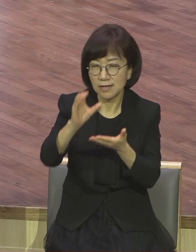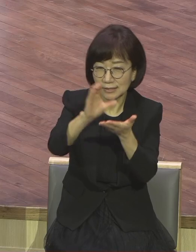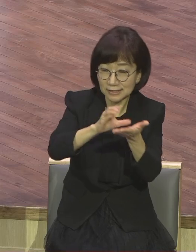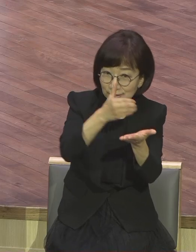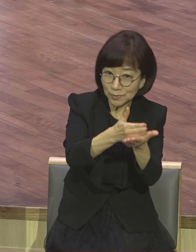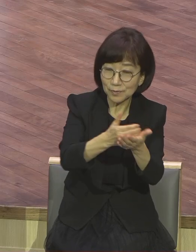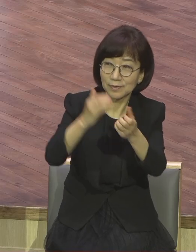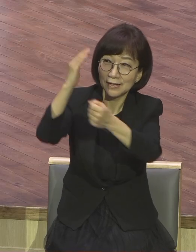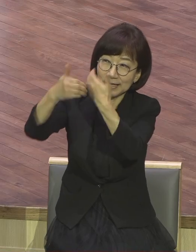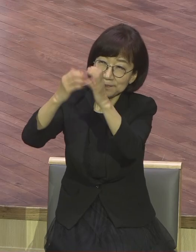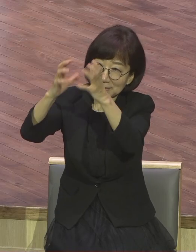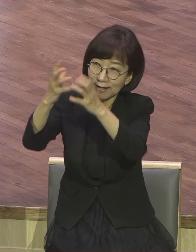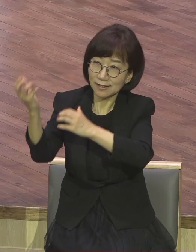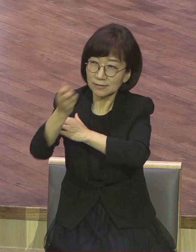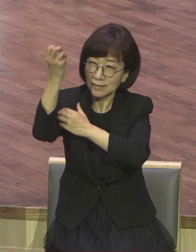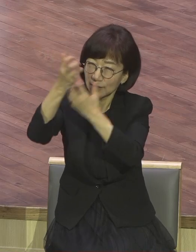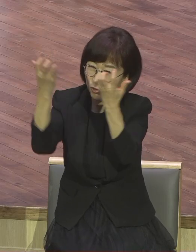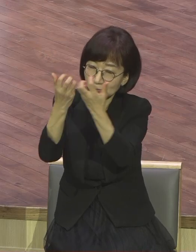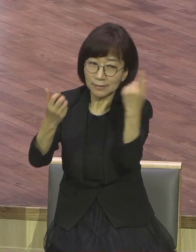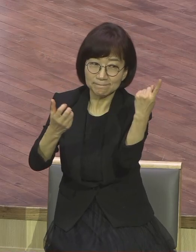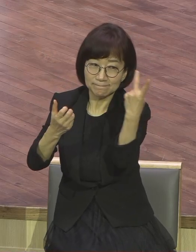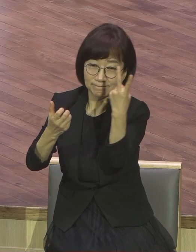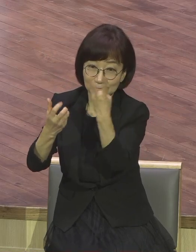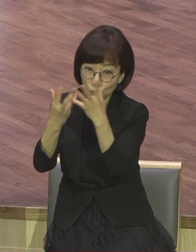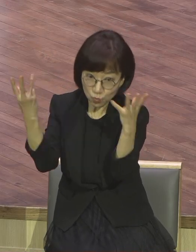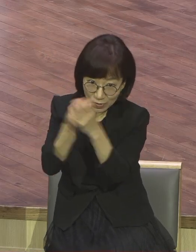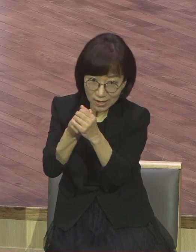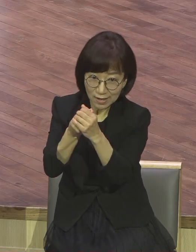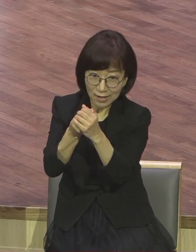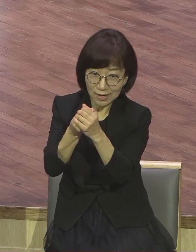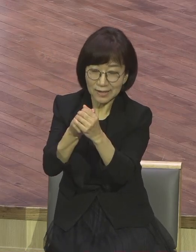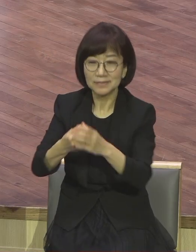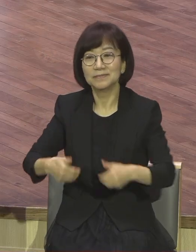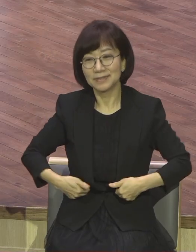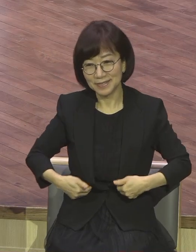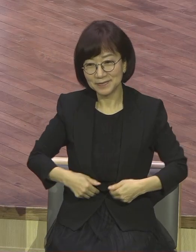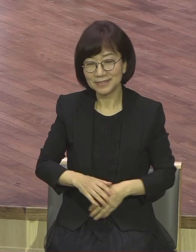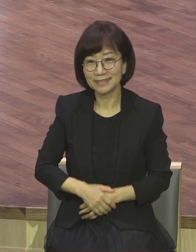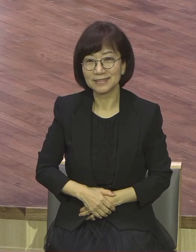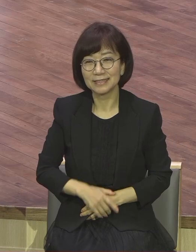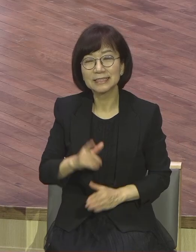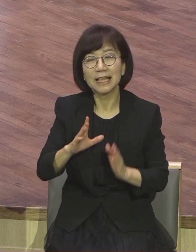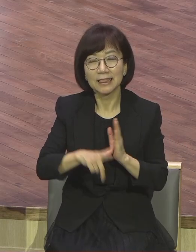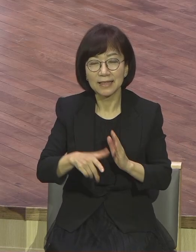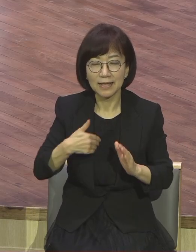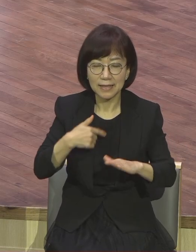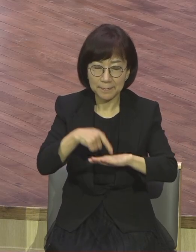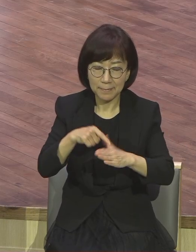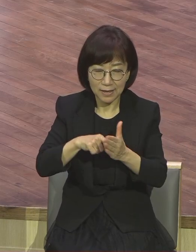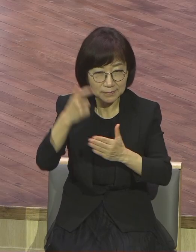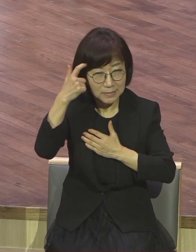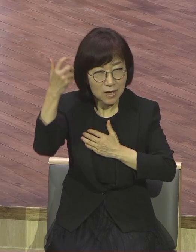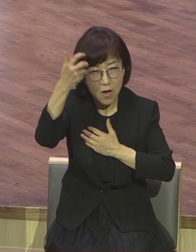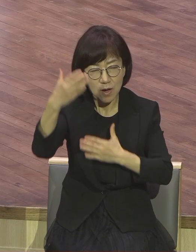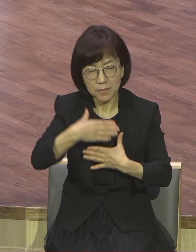나라 오직 성령 충만 받으면 끝나는 겁니다. 내 영혼 평안입니다. 그게 하늘 나라입니다.